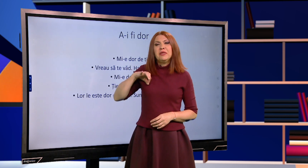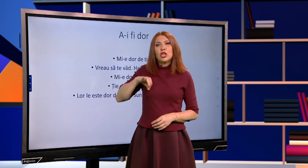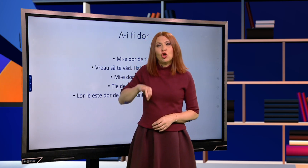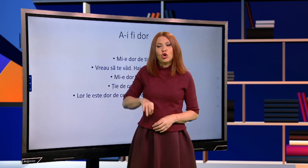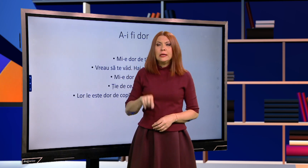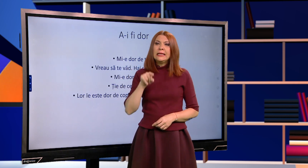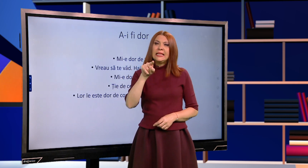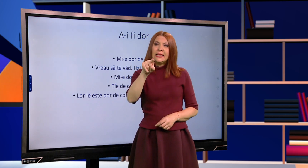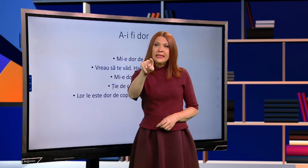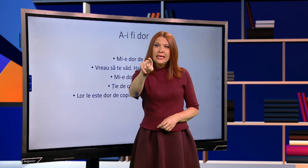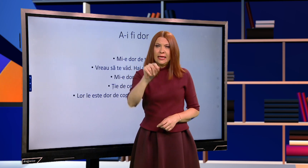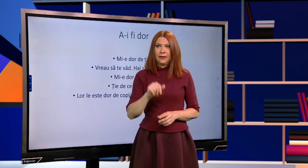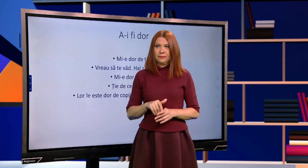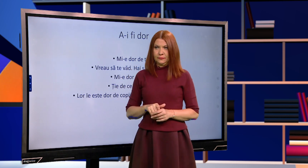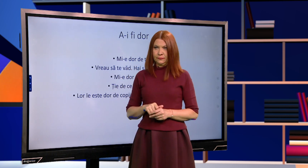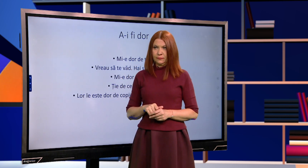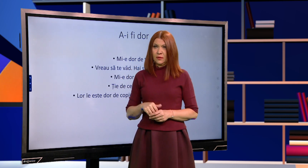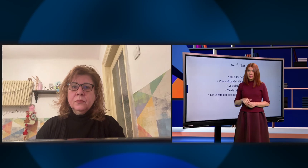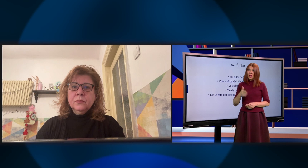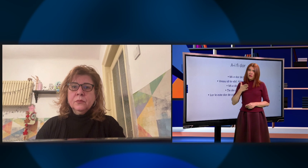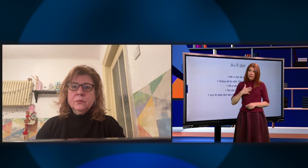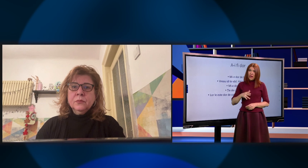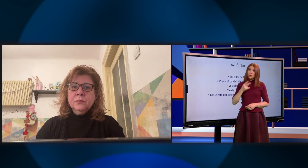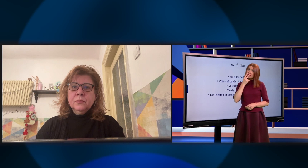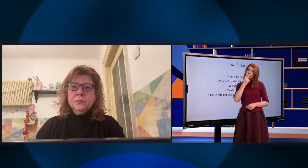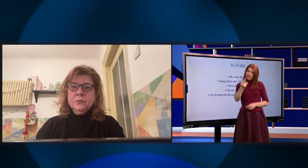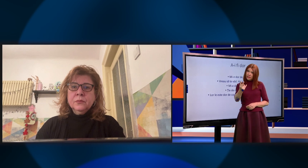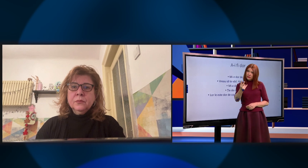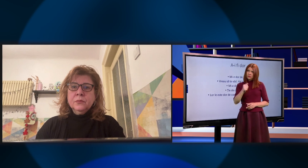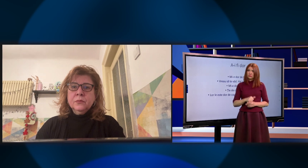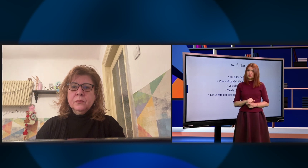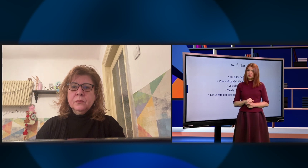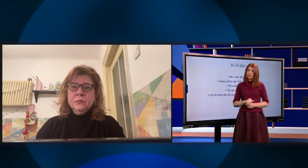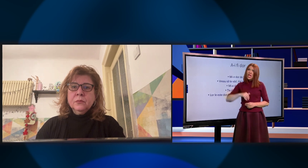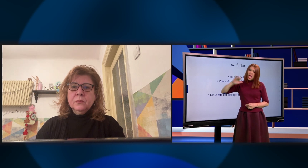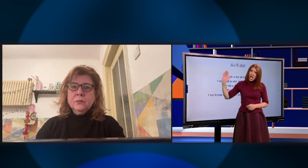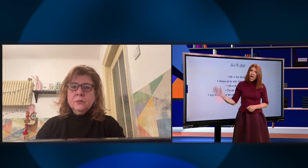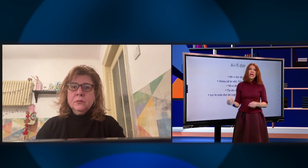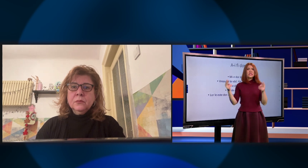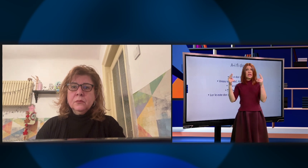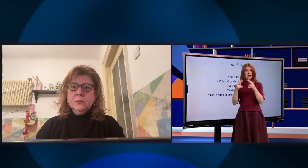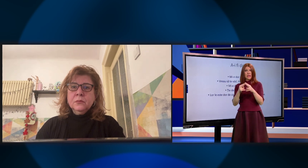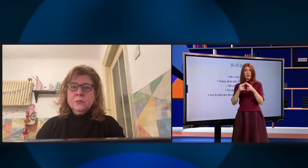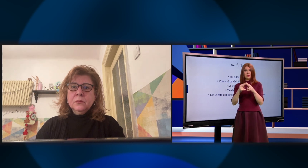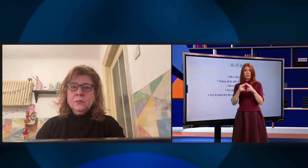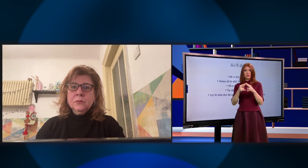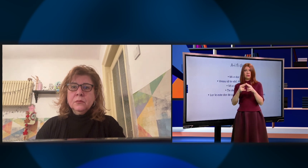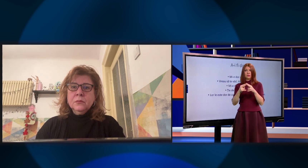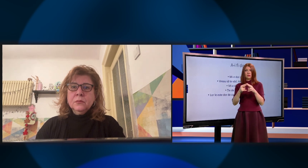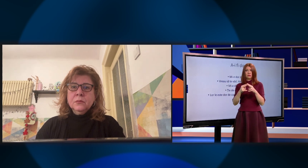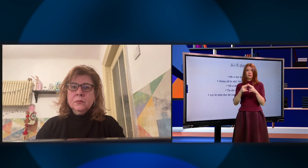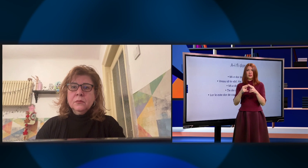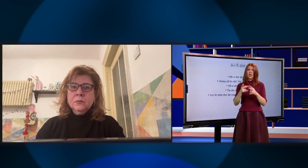Mi-e dor de tine. Vreau să te văd. Hai să ne întâlnim.